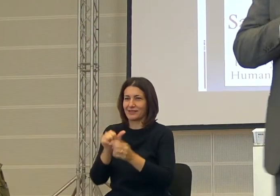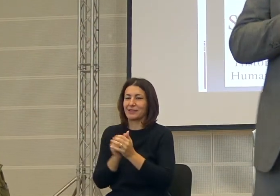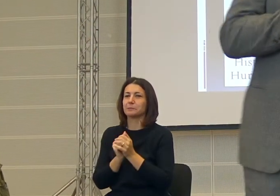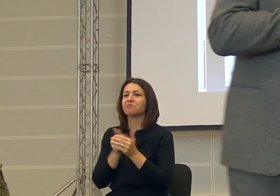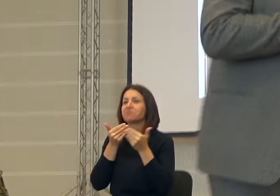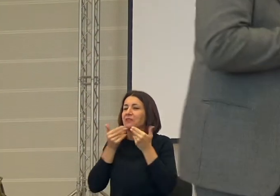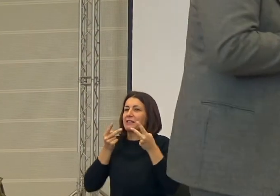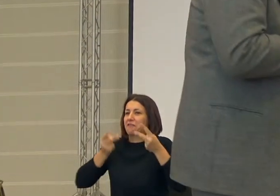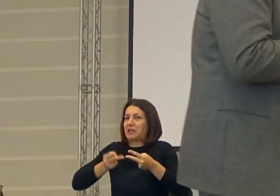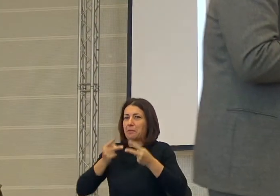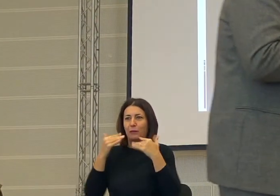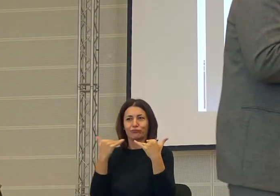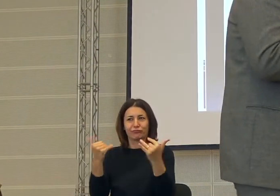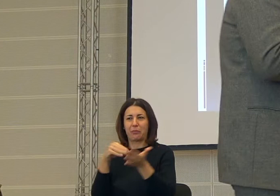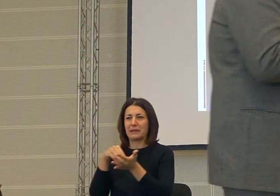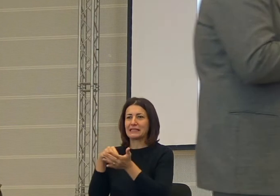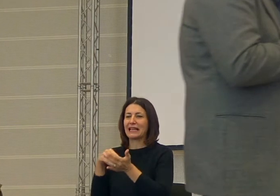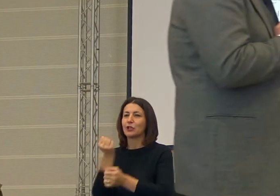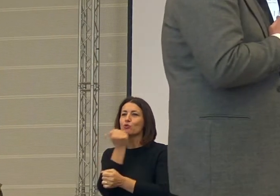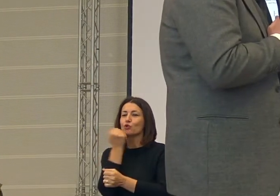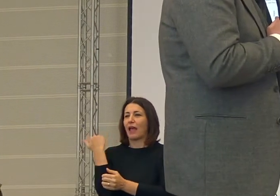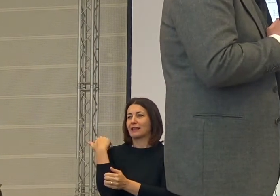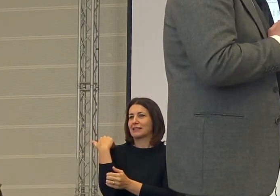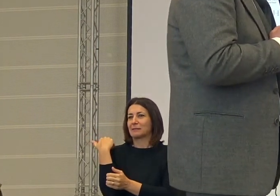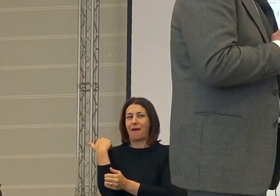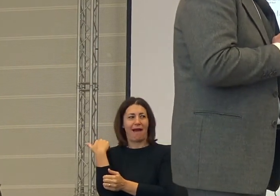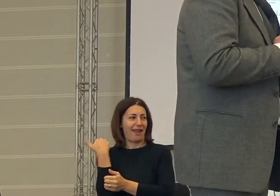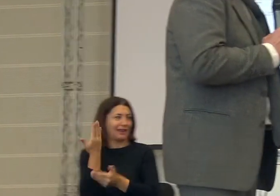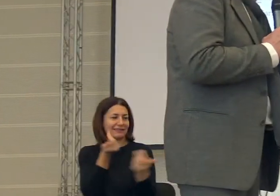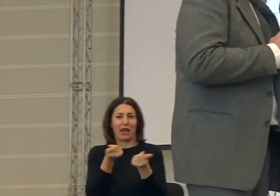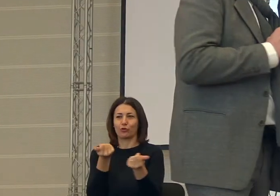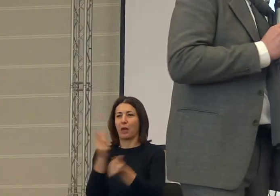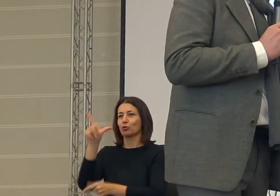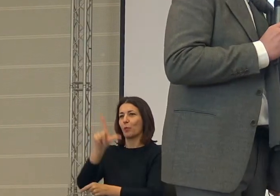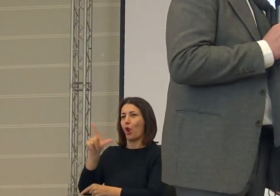Grazie davvero a tutti per essere qui e scusate le spalle, facciamo un applauso a Lorenzo Pinna subito.